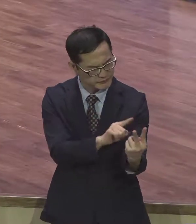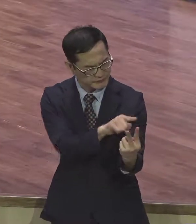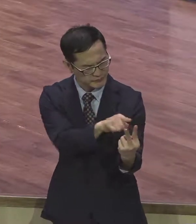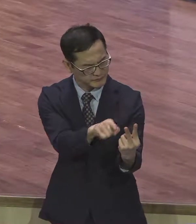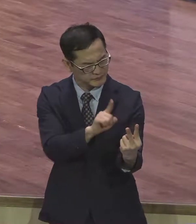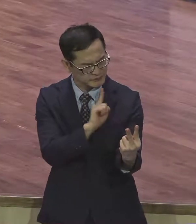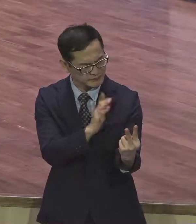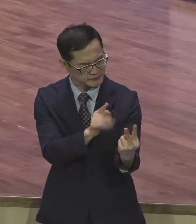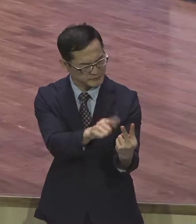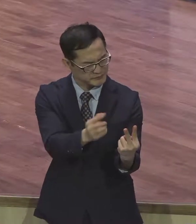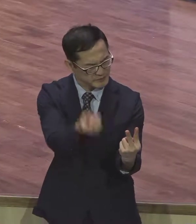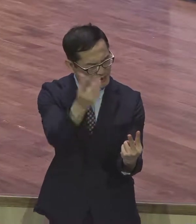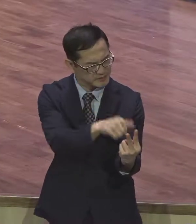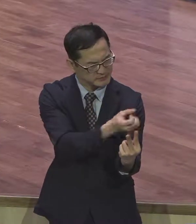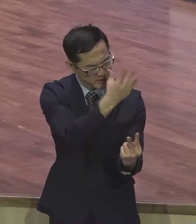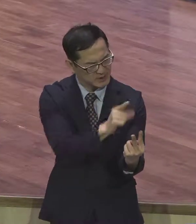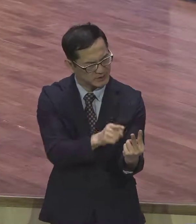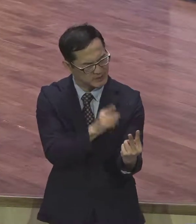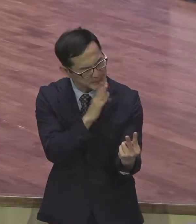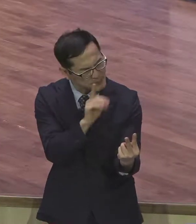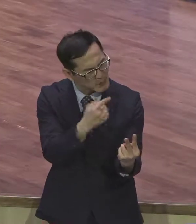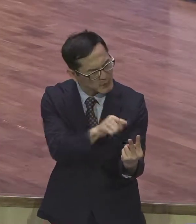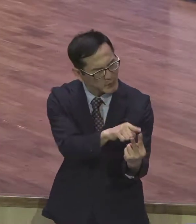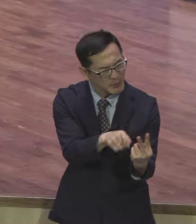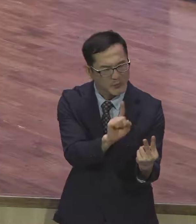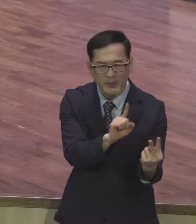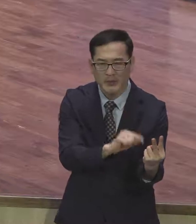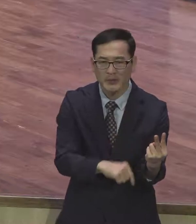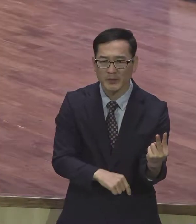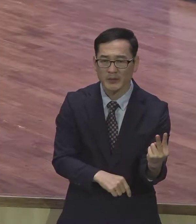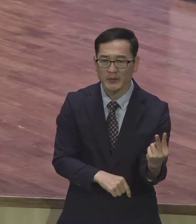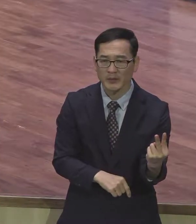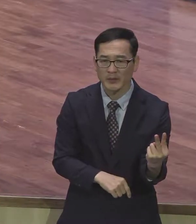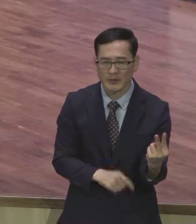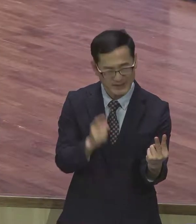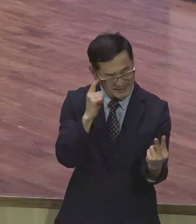하는 것이 정의로운가가 아니에요. 하나님이 무엇을 원하시는가